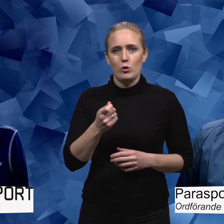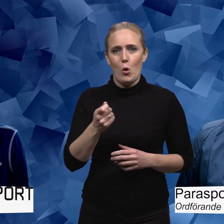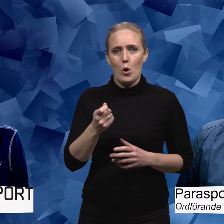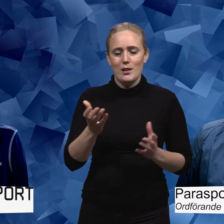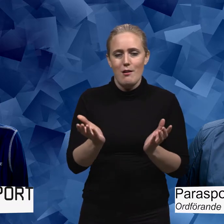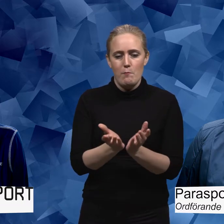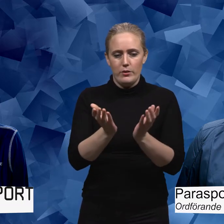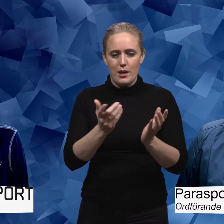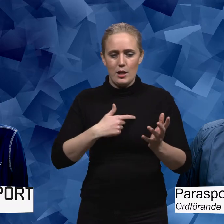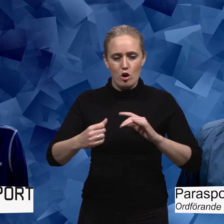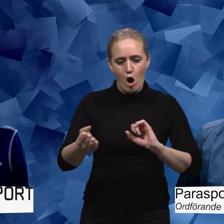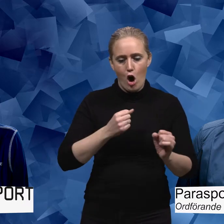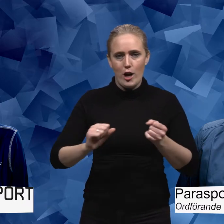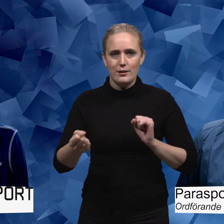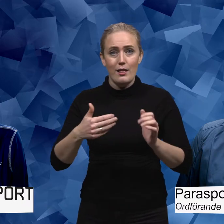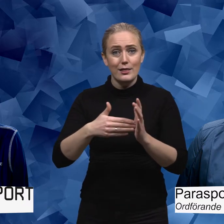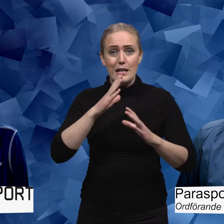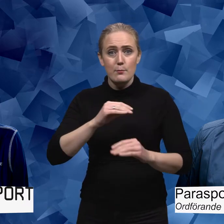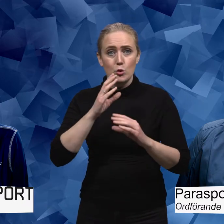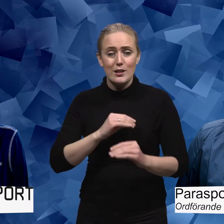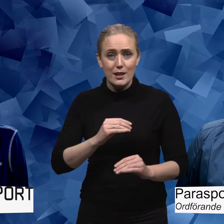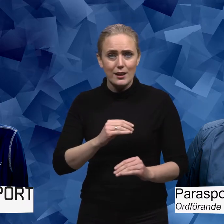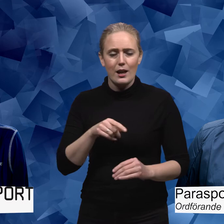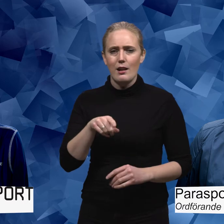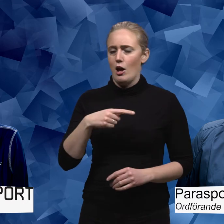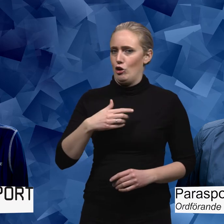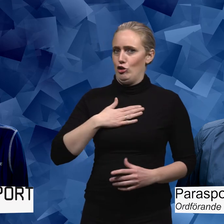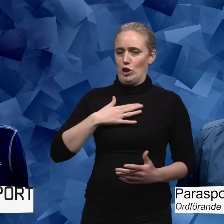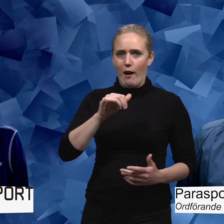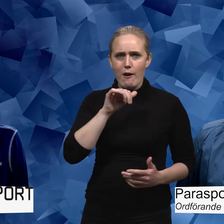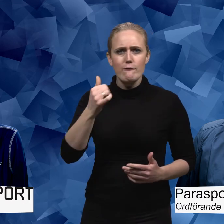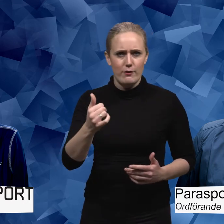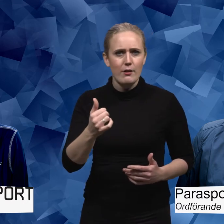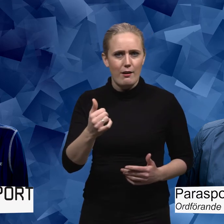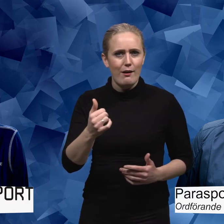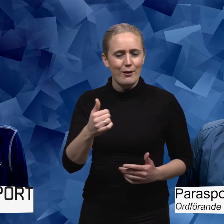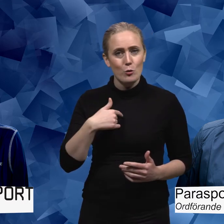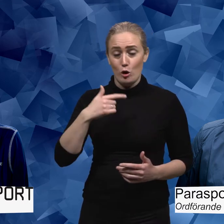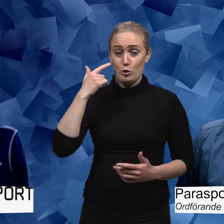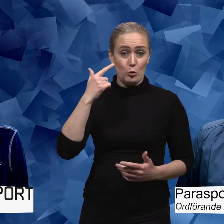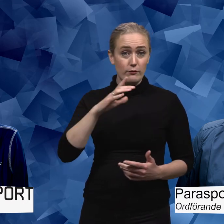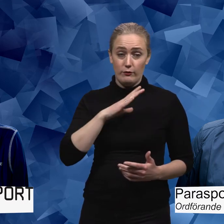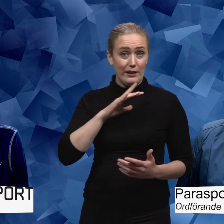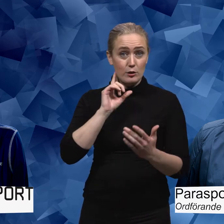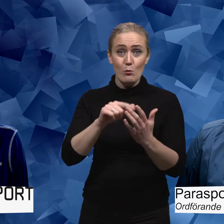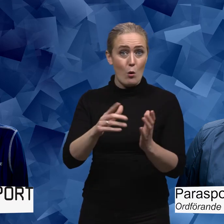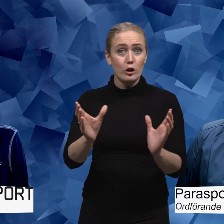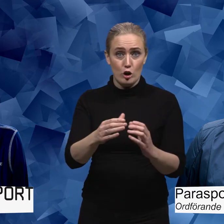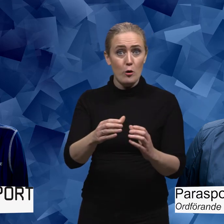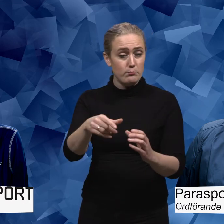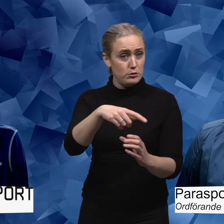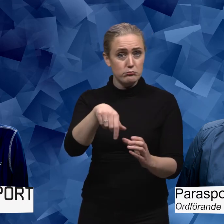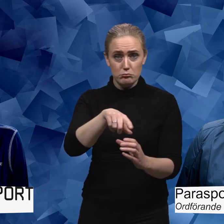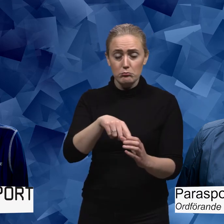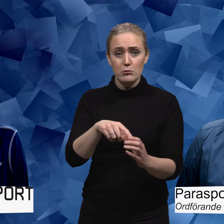synkroniserad rörelse till musik. Jag skulle tycka att det var jättehäftigt och jag tror att det finns